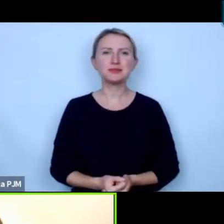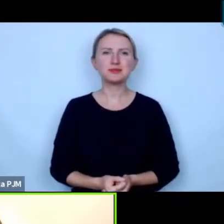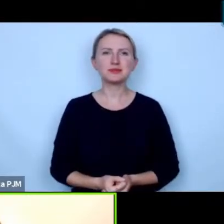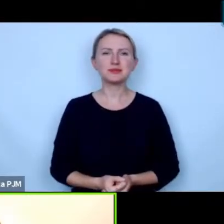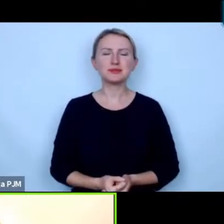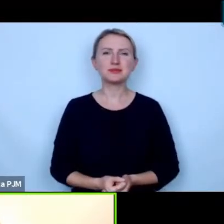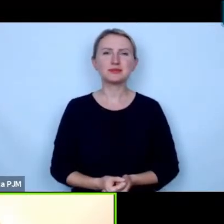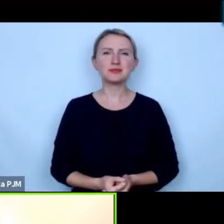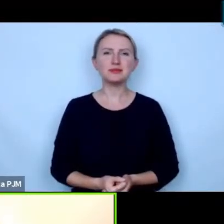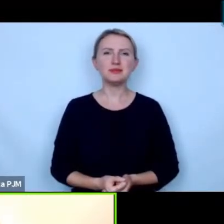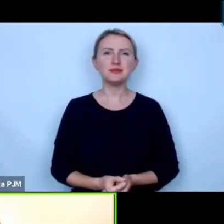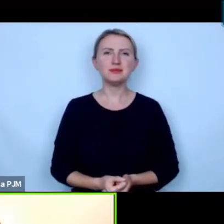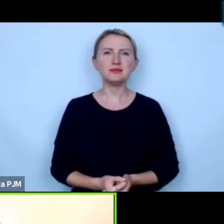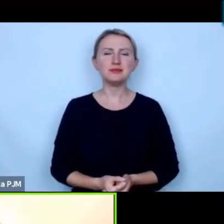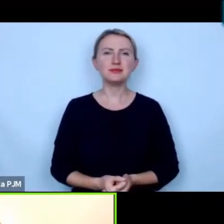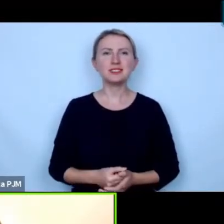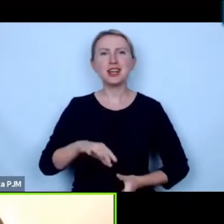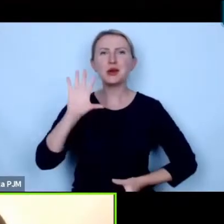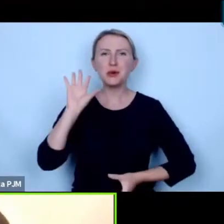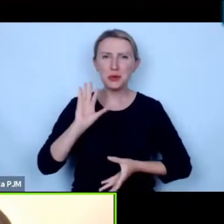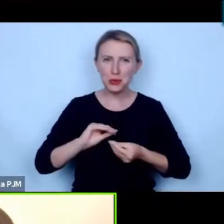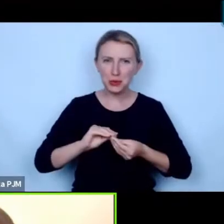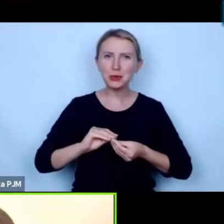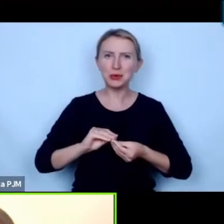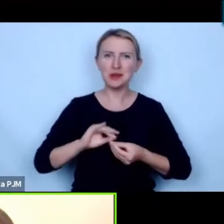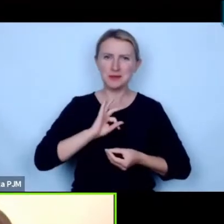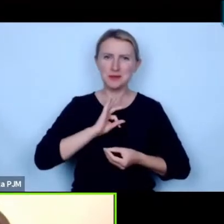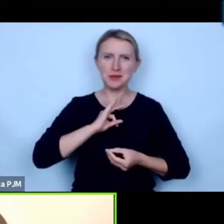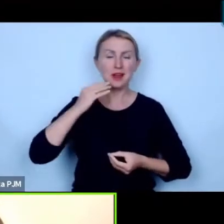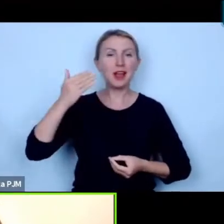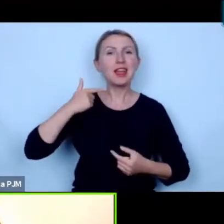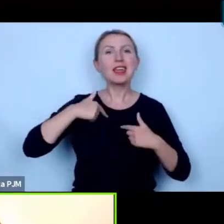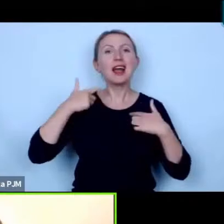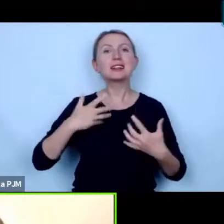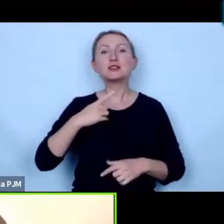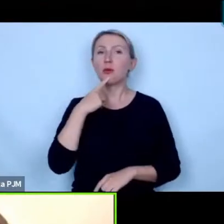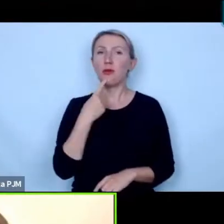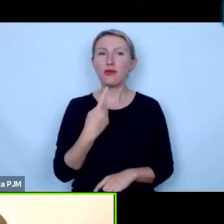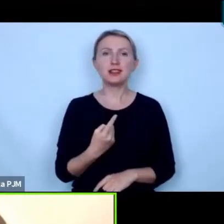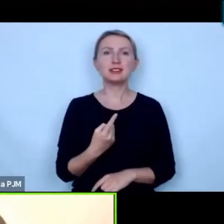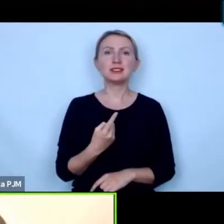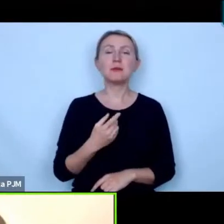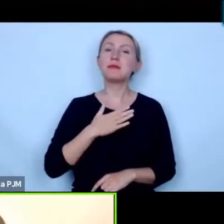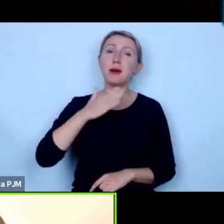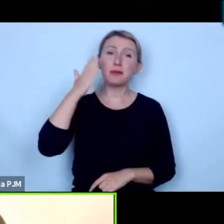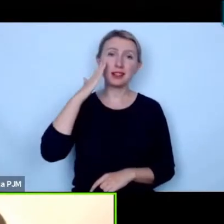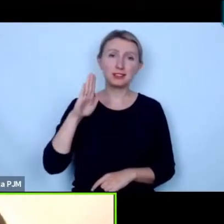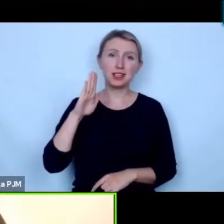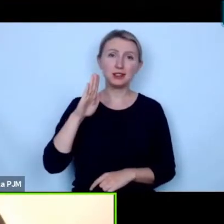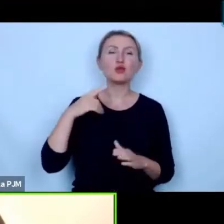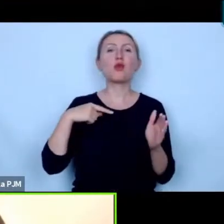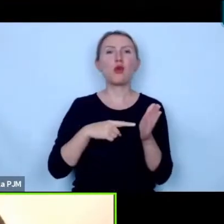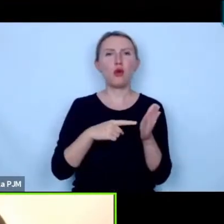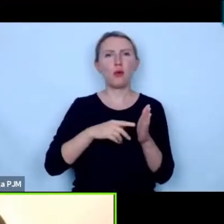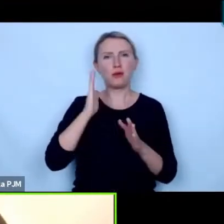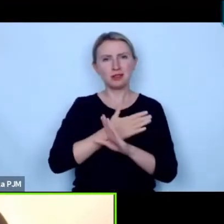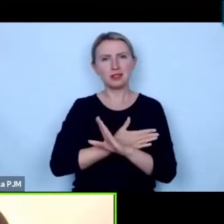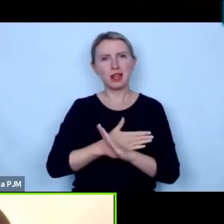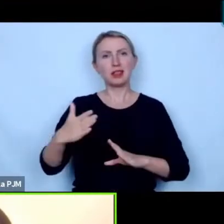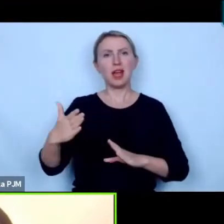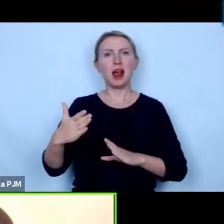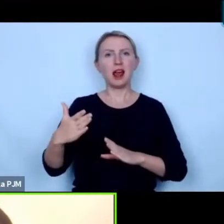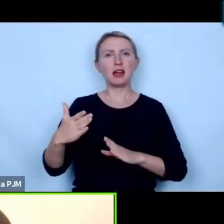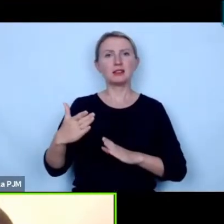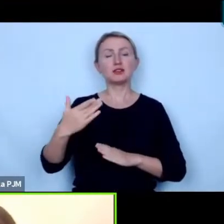taką właśnie na konkluzję może zamknąć moją wypowiedź chciałabym tylko powiedzieć że mam nadzieję że właśnie tak będzie dalej i że w pewnym